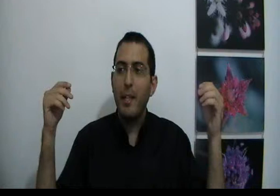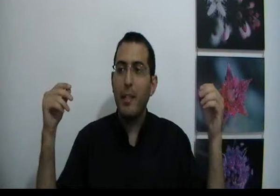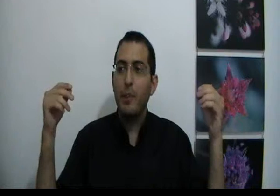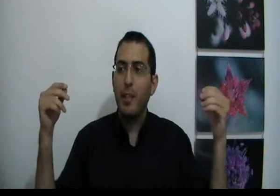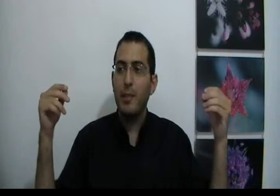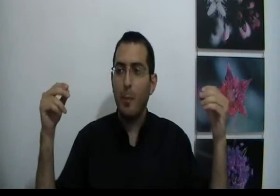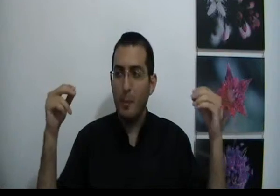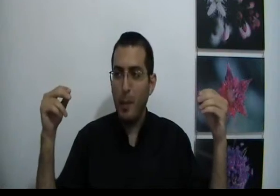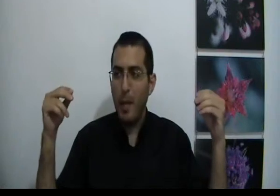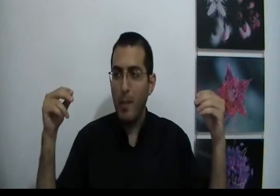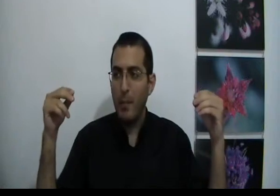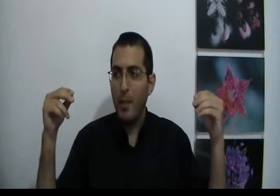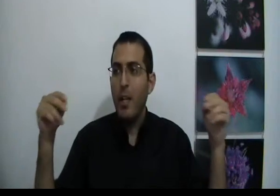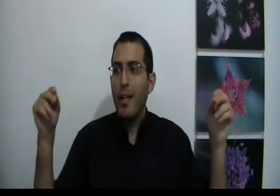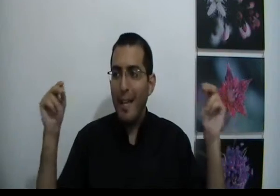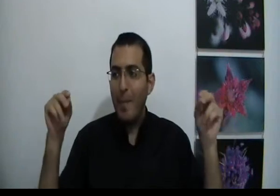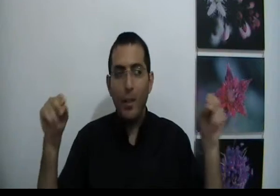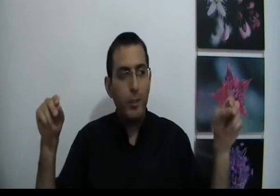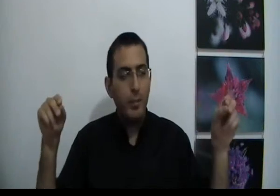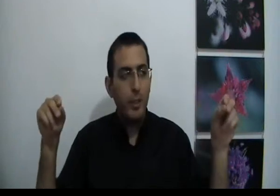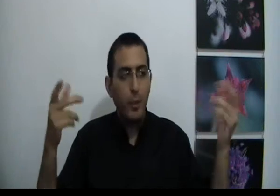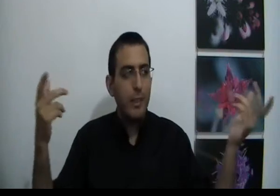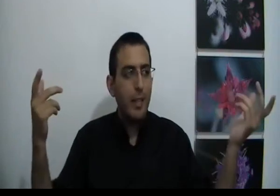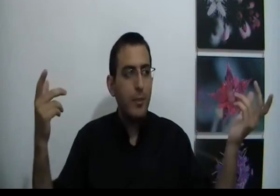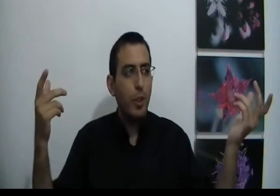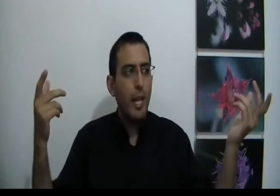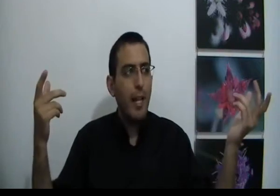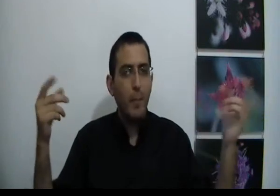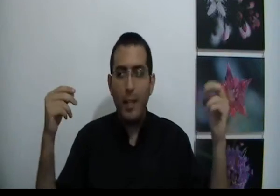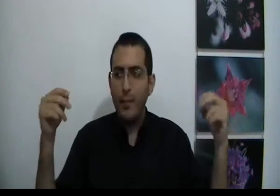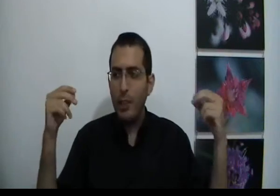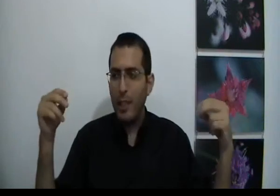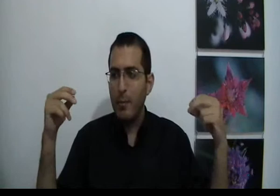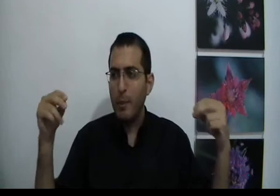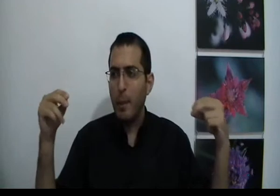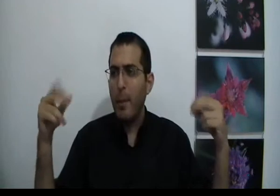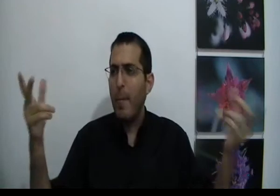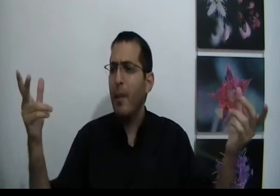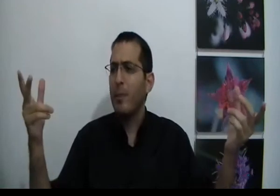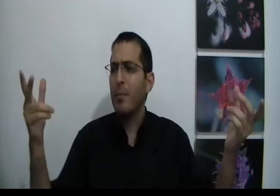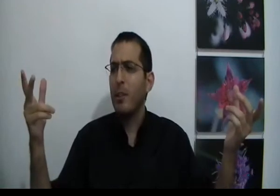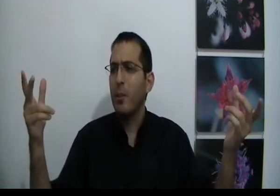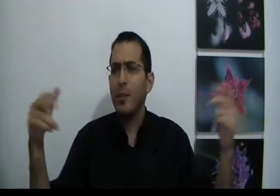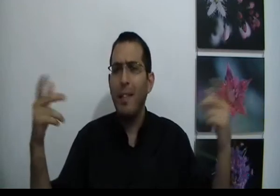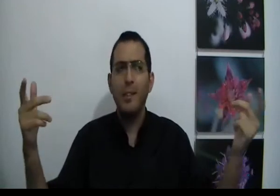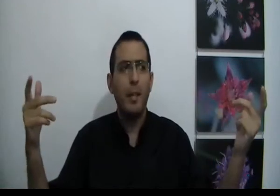האדם ישאל את עצמו מספיק פעמים למה אני רוצה את מה שאני רוצה, הרצון שלו ייעלם בן אדם שישאל את עצמו מספיק בין למה אני רוצה את מה שאני רוצה, מה הסיבה?